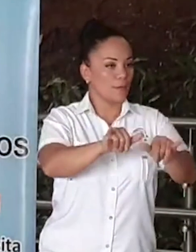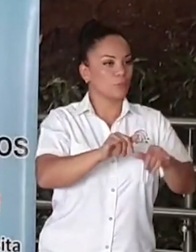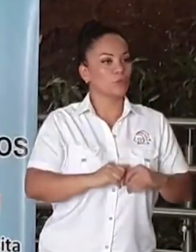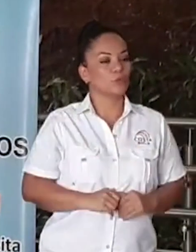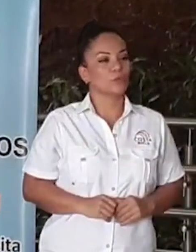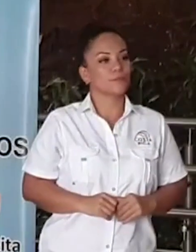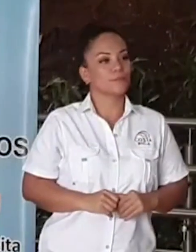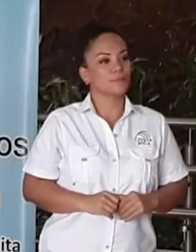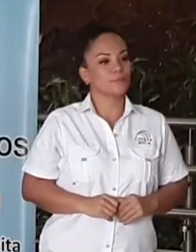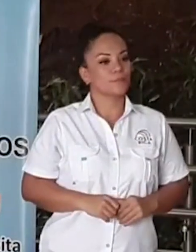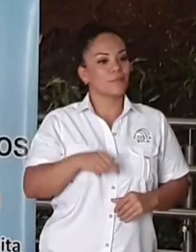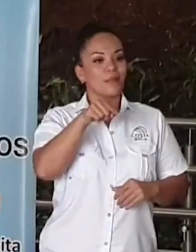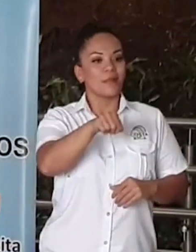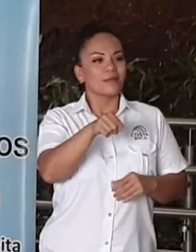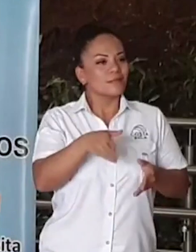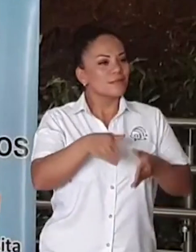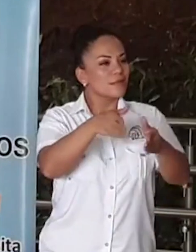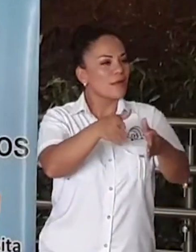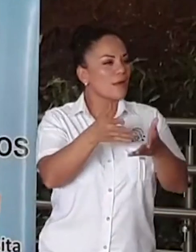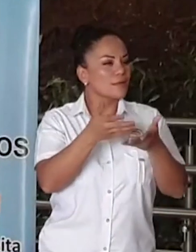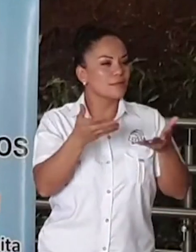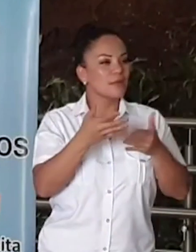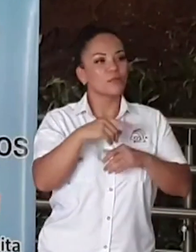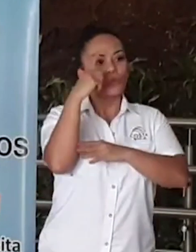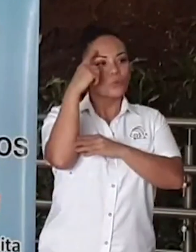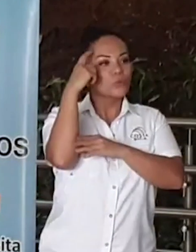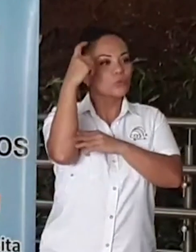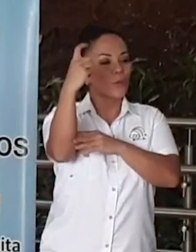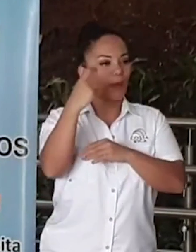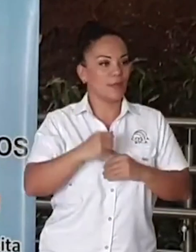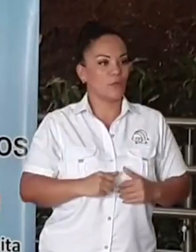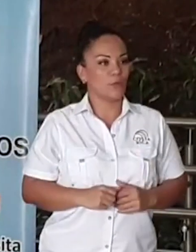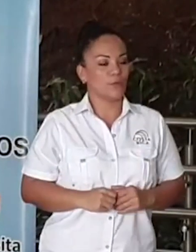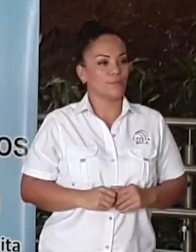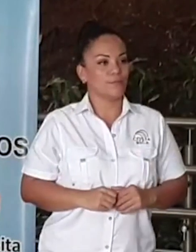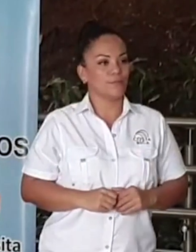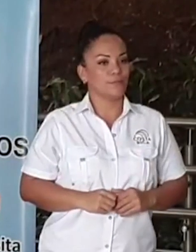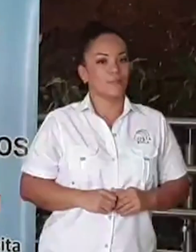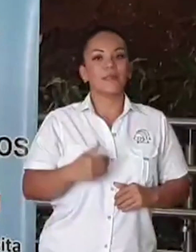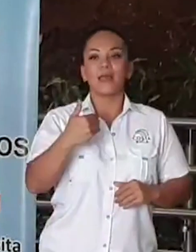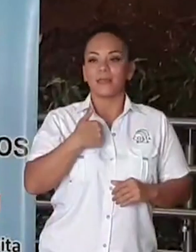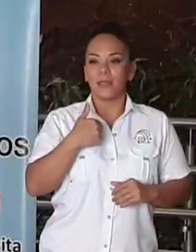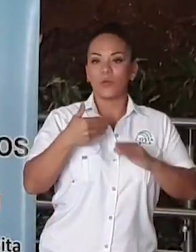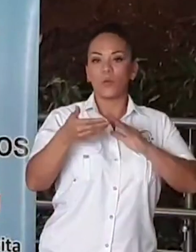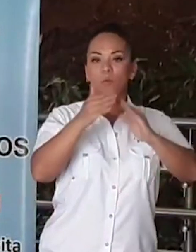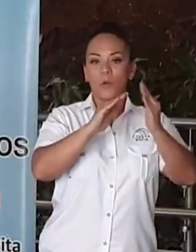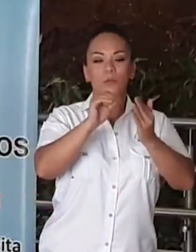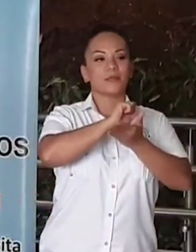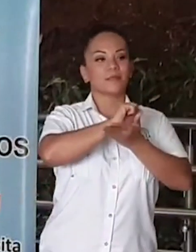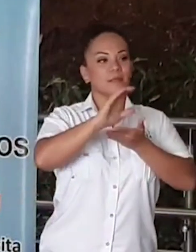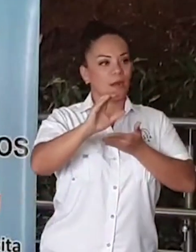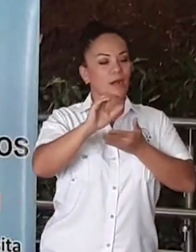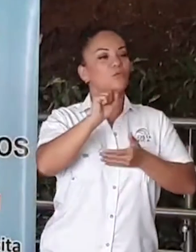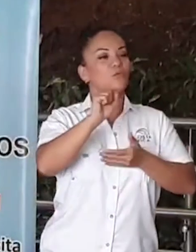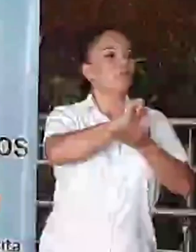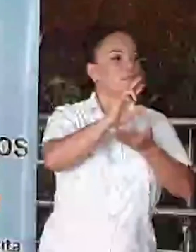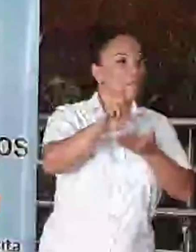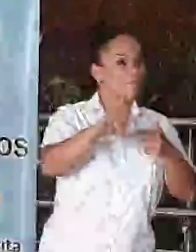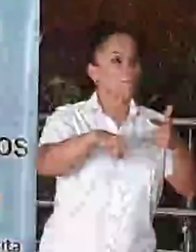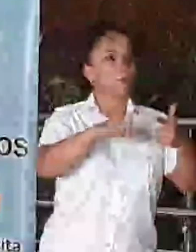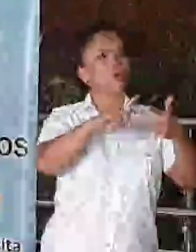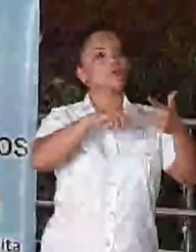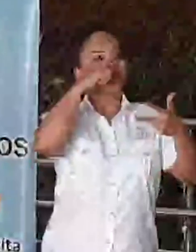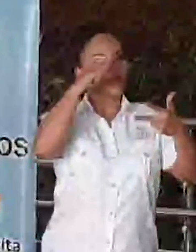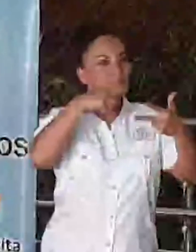es un sueño que ha tenido el pueblo de San Carlos, el pueblo de San Ramón, Zarcero,